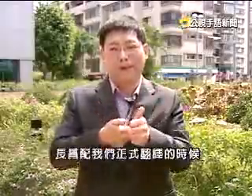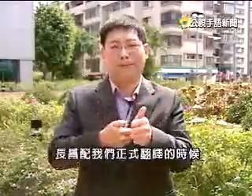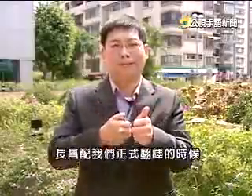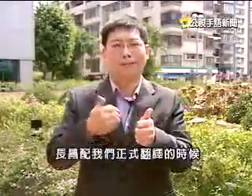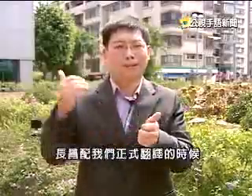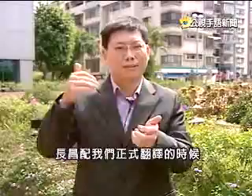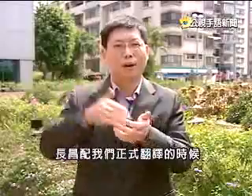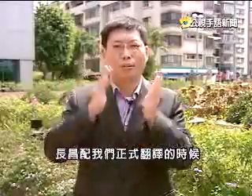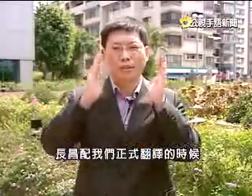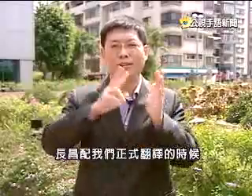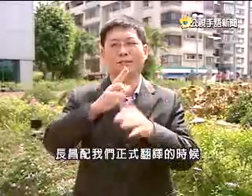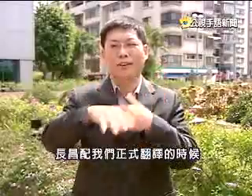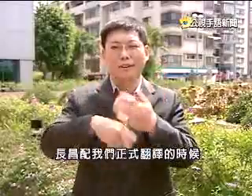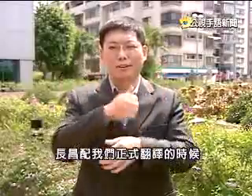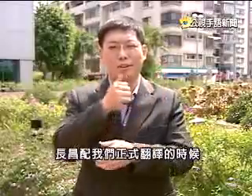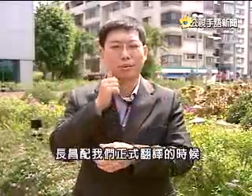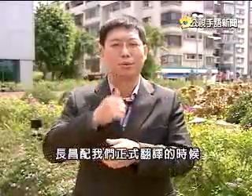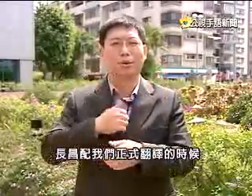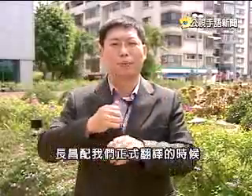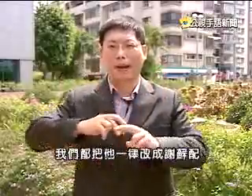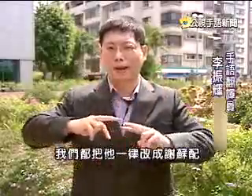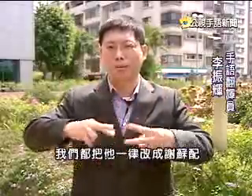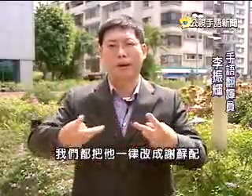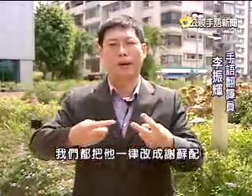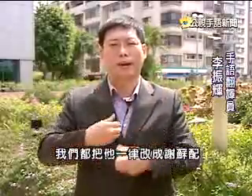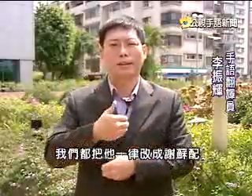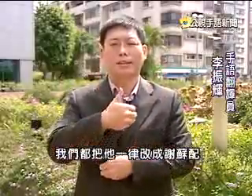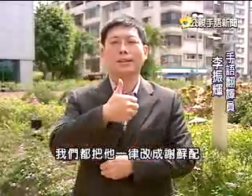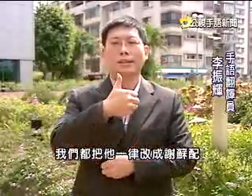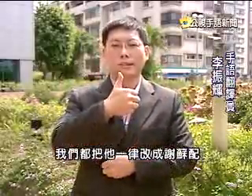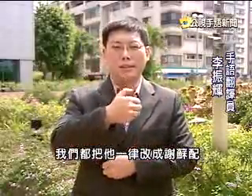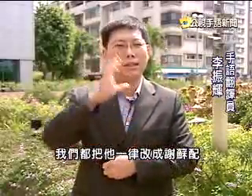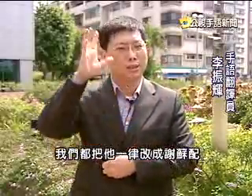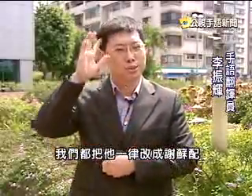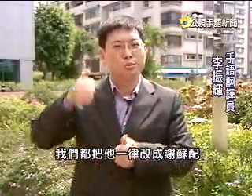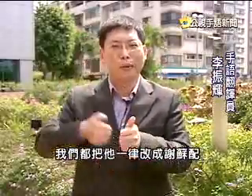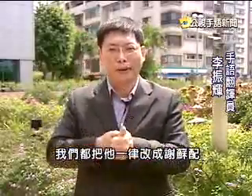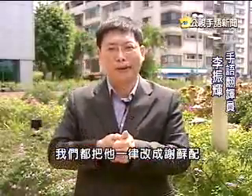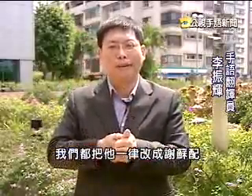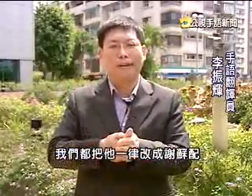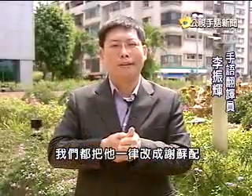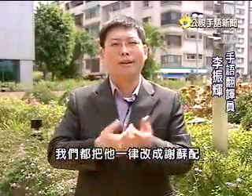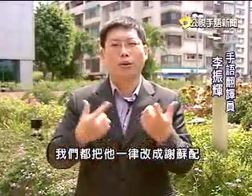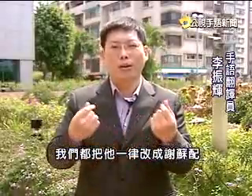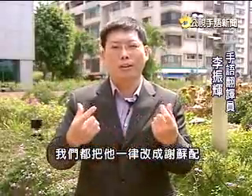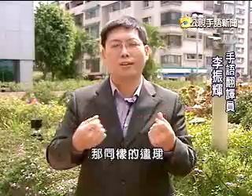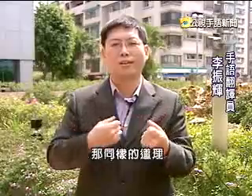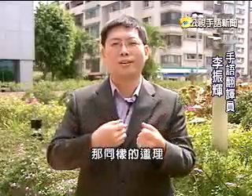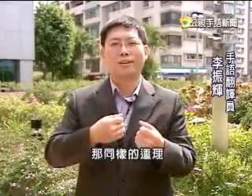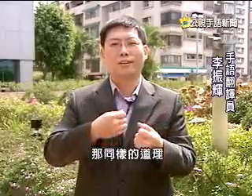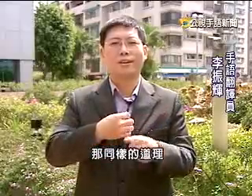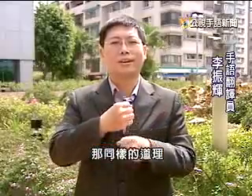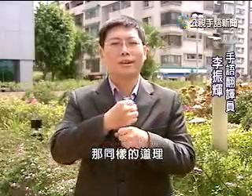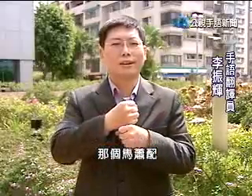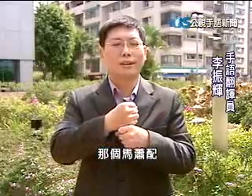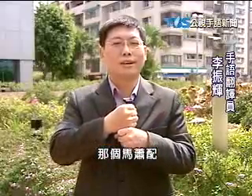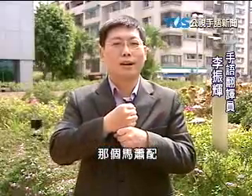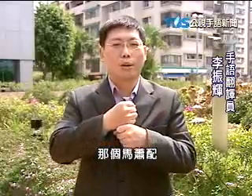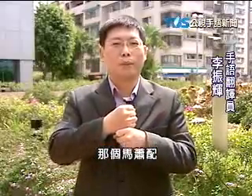到我们正式翻译的时候我们都会把它以律法改成谢书配那同样的道理那个我们